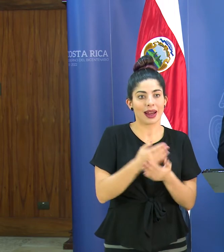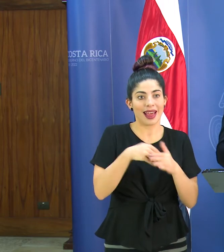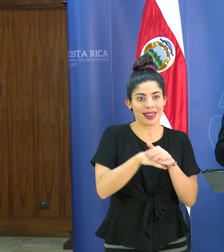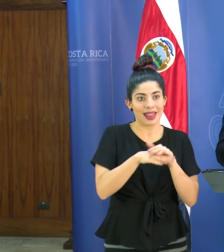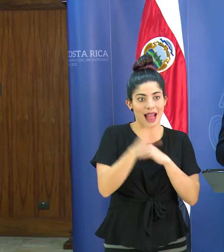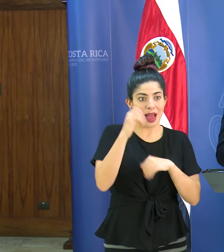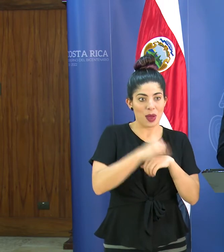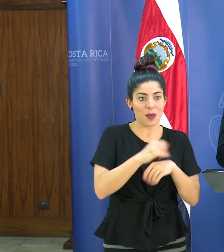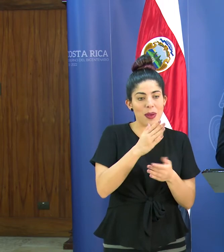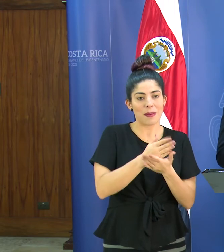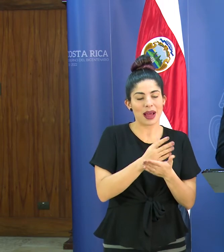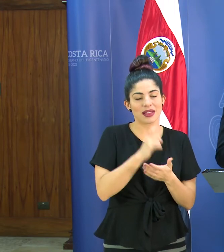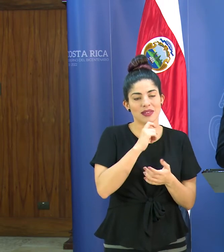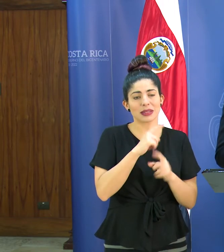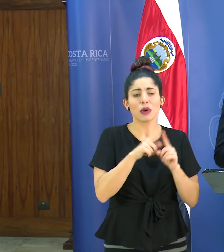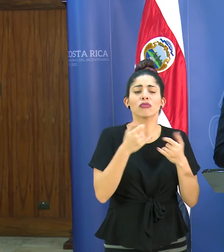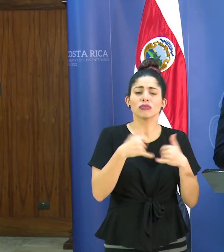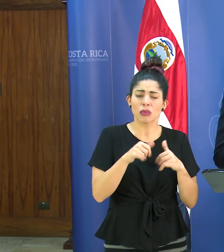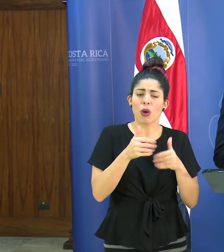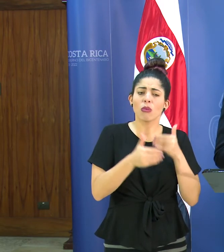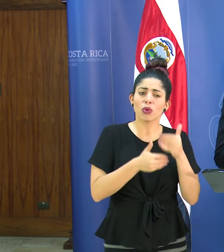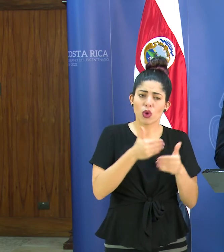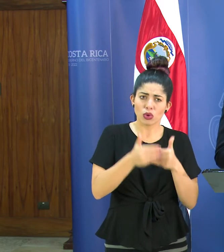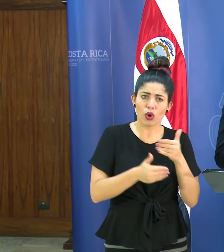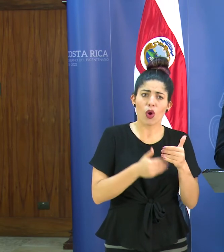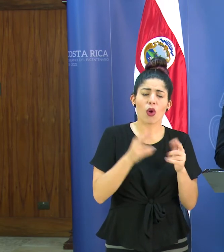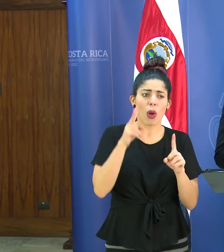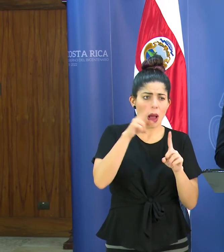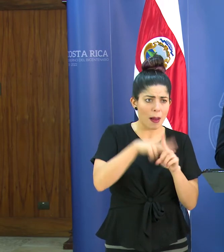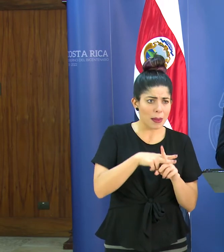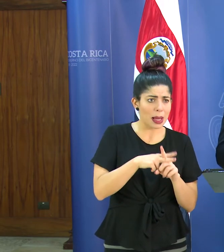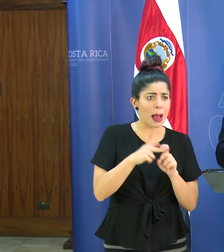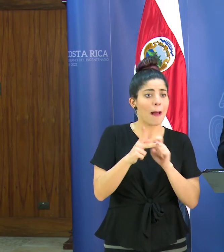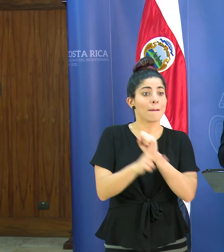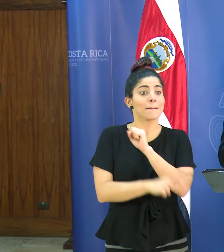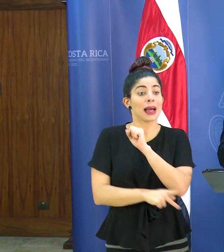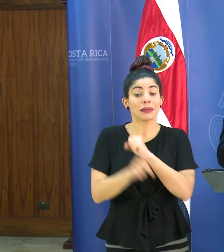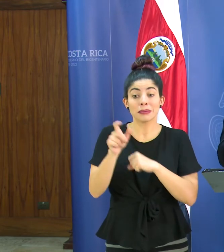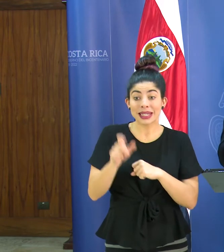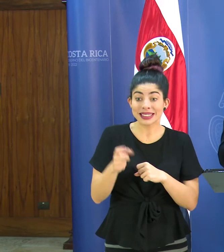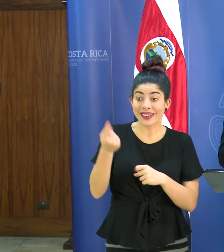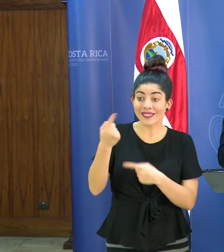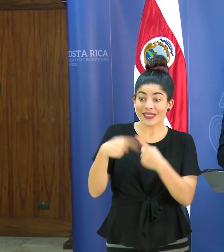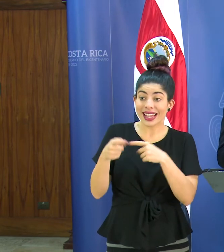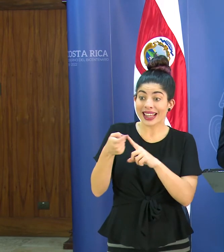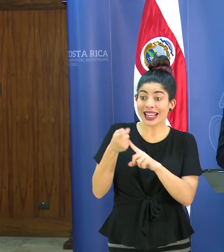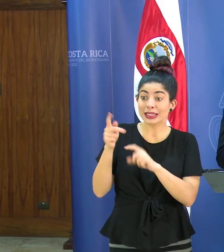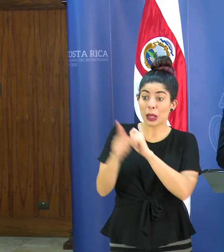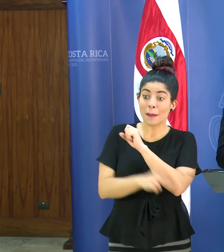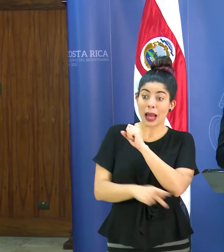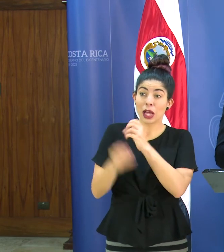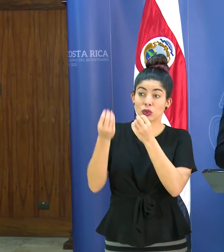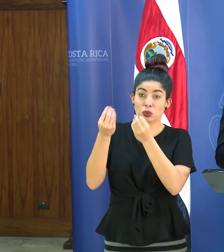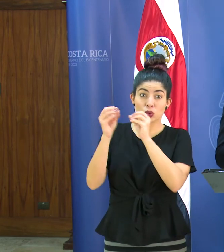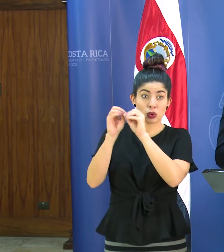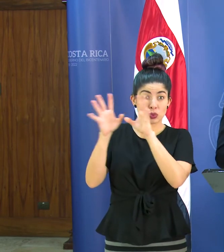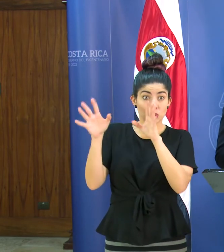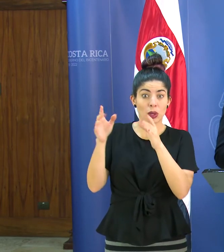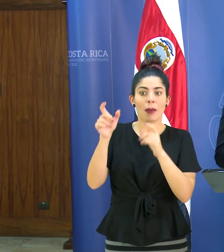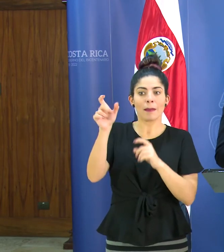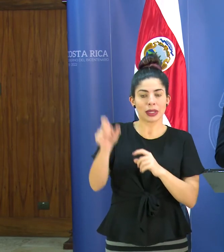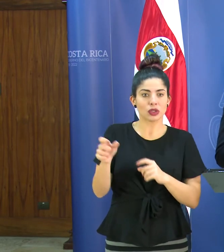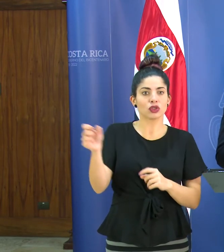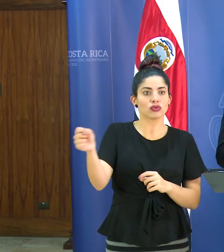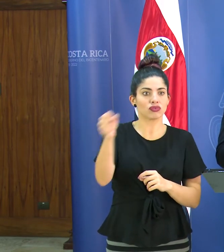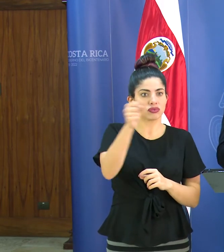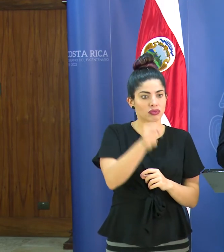de entrada obviamente pues seguimos con los protocolos ya hemos venido aplicando los países todavía las personas que vengan de los países que tienen transmisión sostenida todavía se mantiene